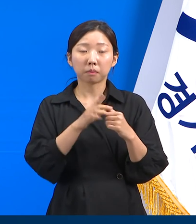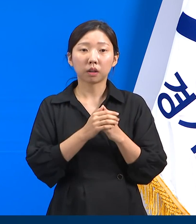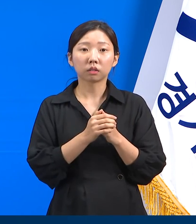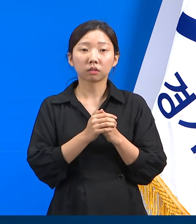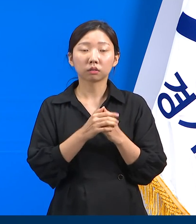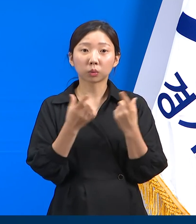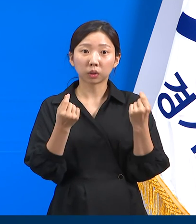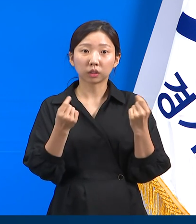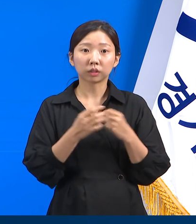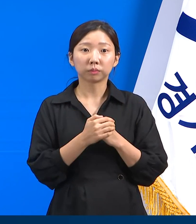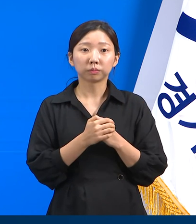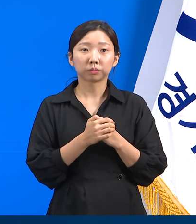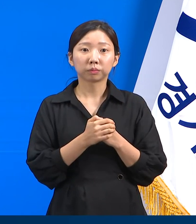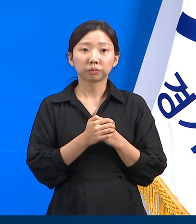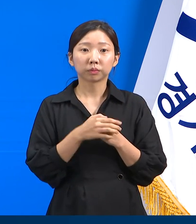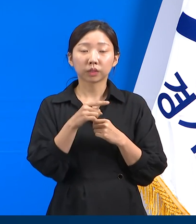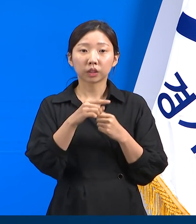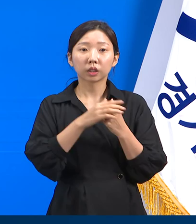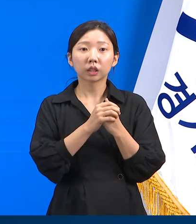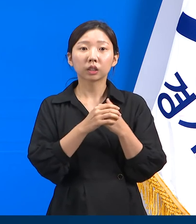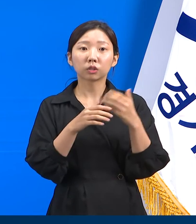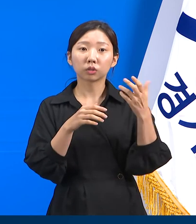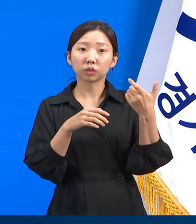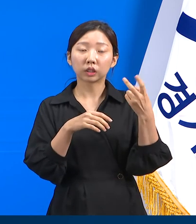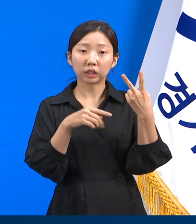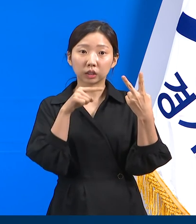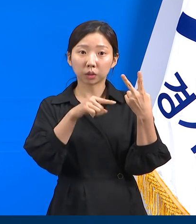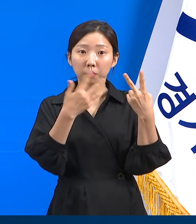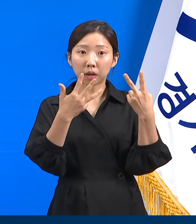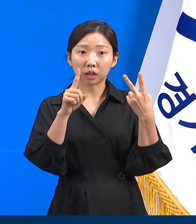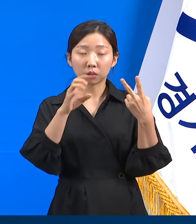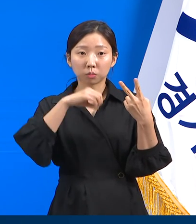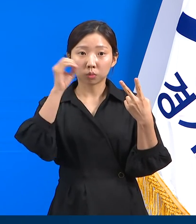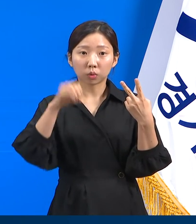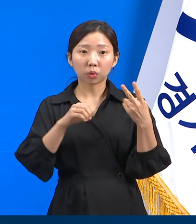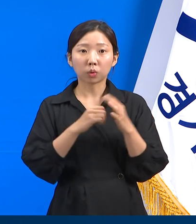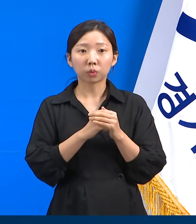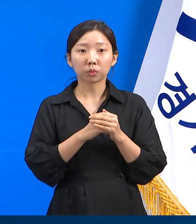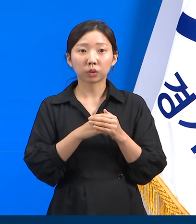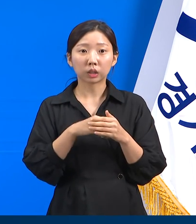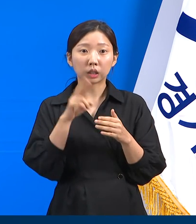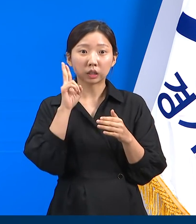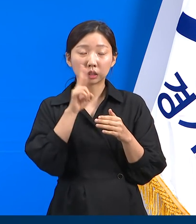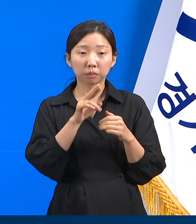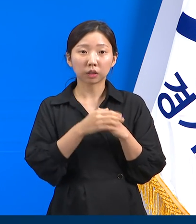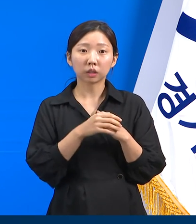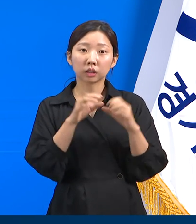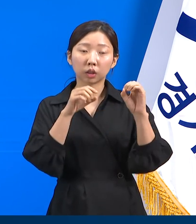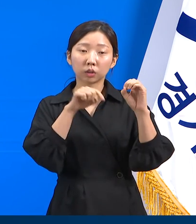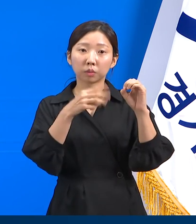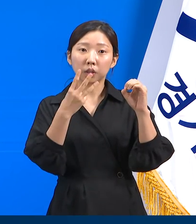사례 중 델타 변이의 위정적률은 2.81%이며 치명률은 0.32%입니다.